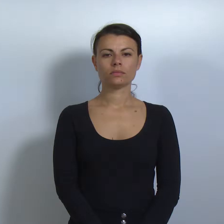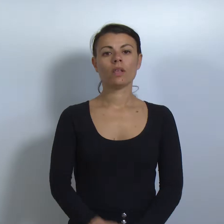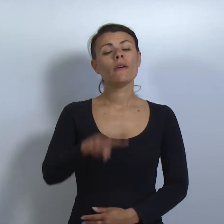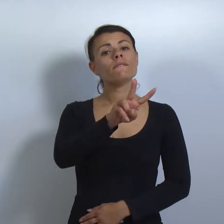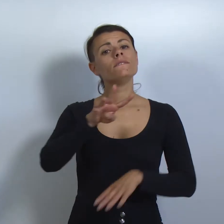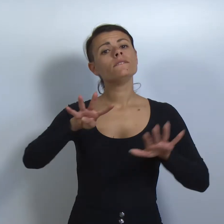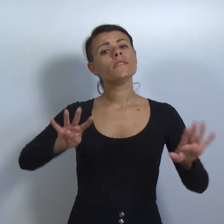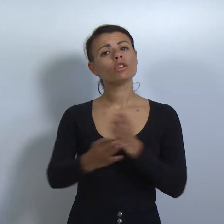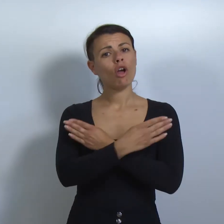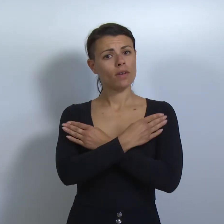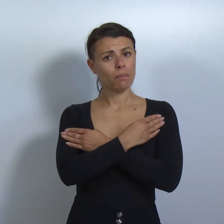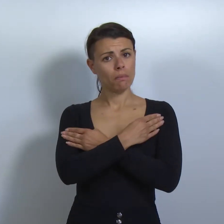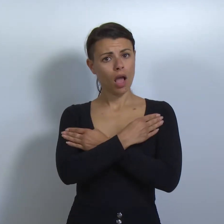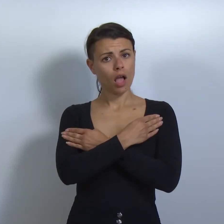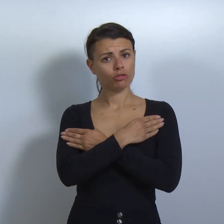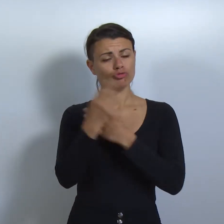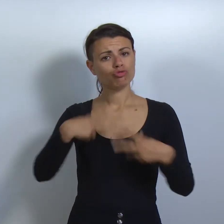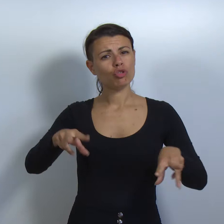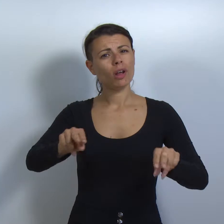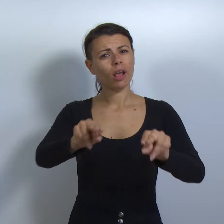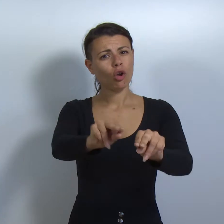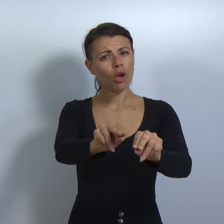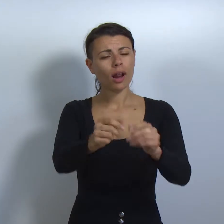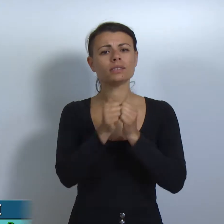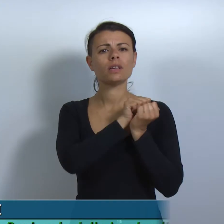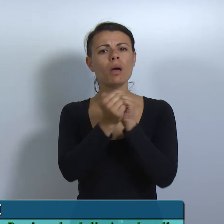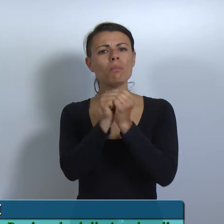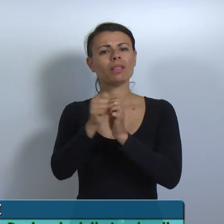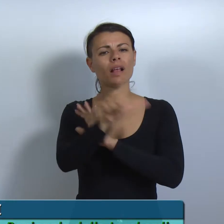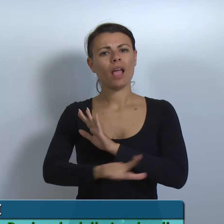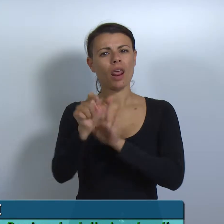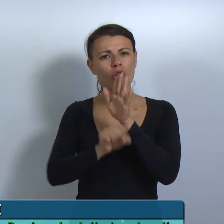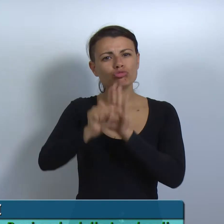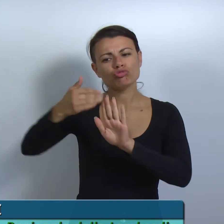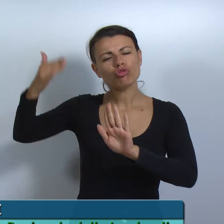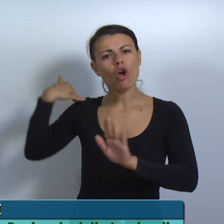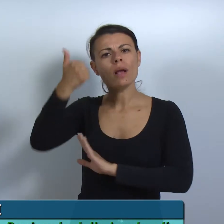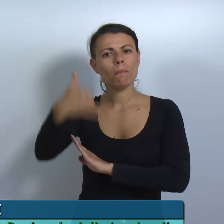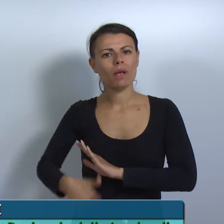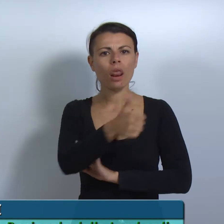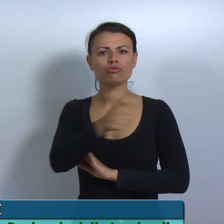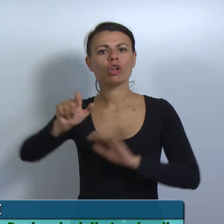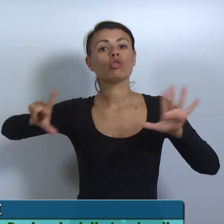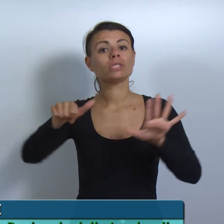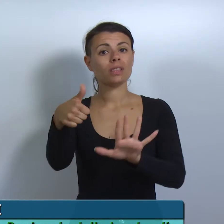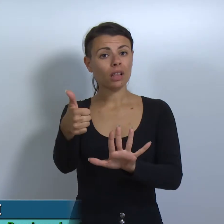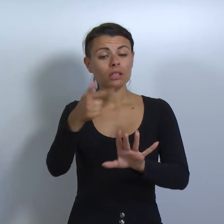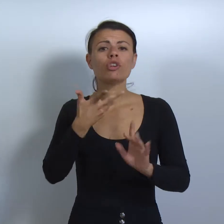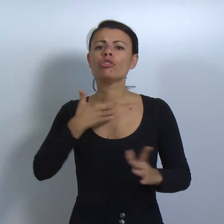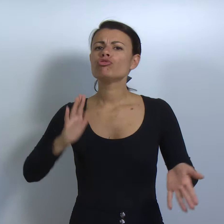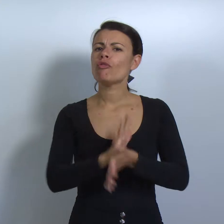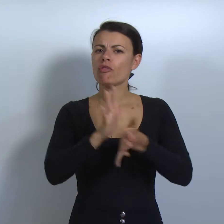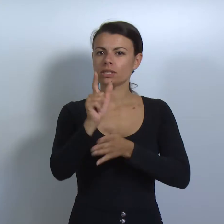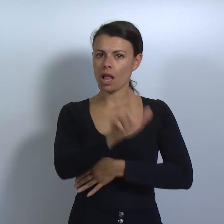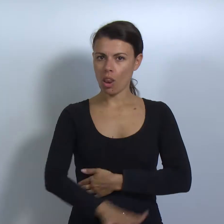Il 29 maggio, nella ricorrenza della storica battaglia di Legnano del 1176, si celebra la